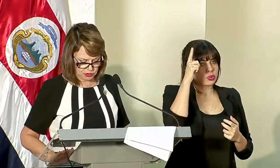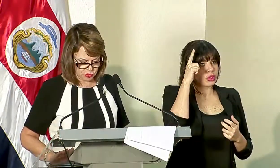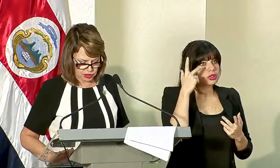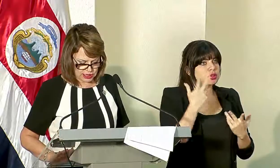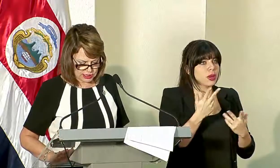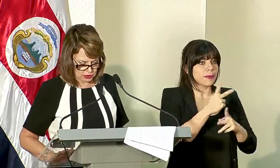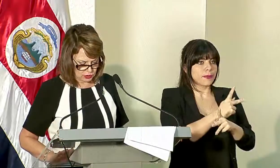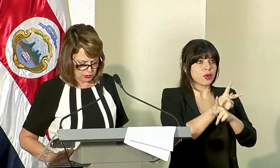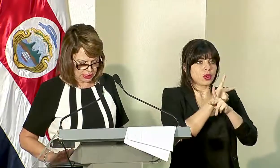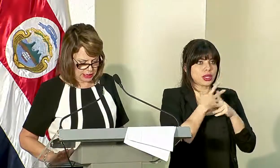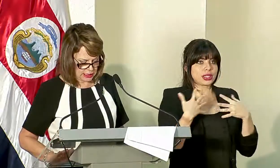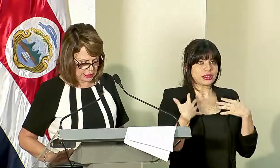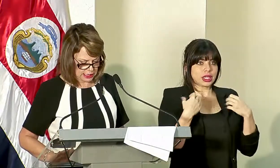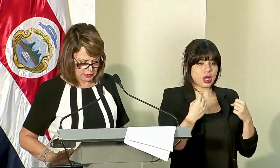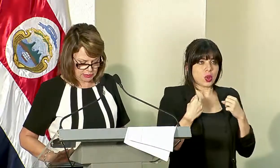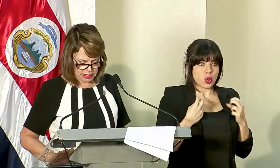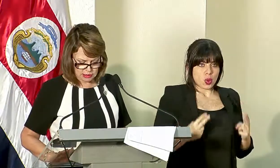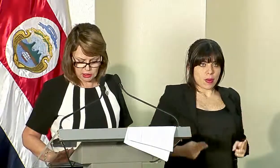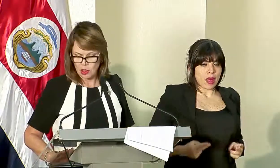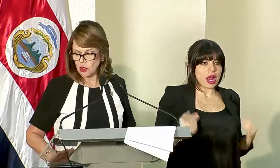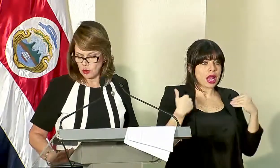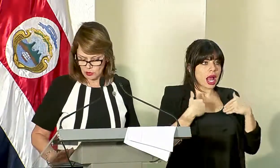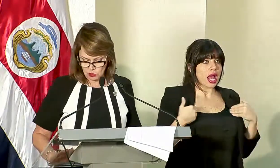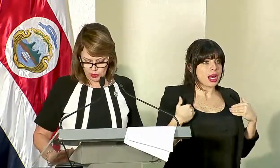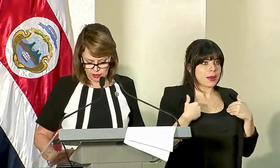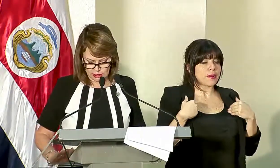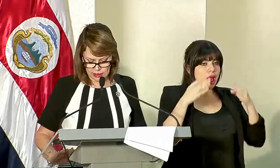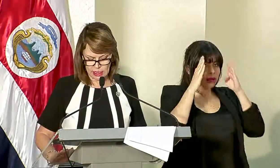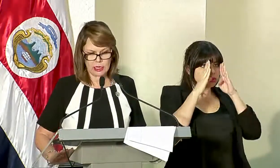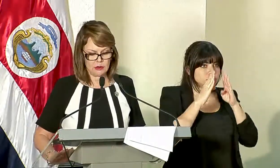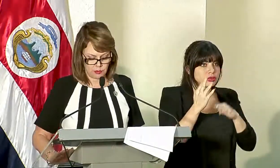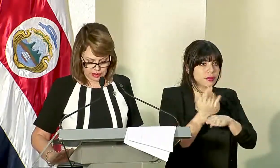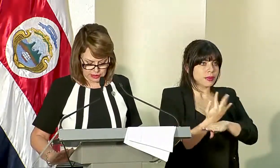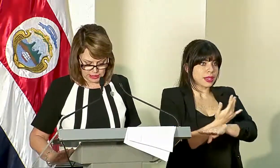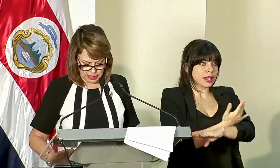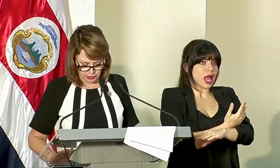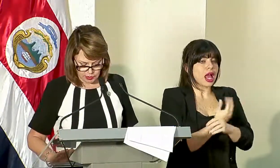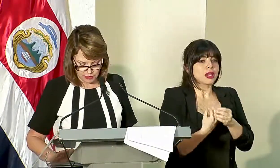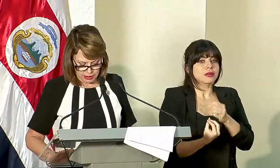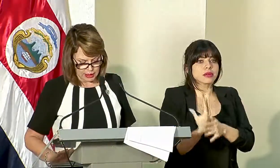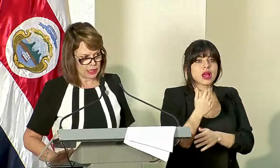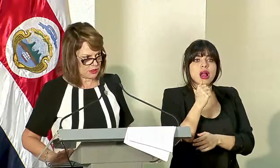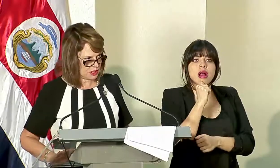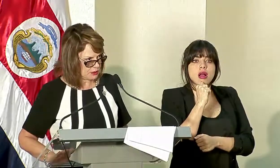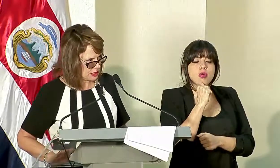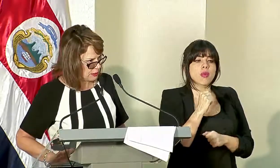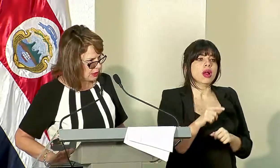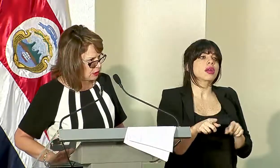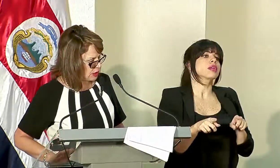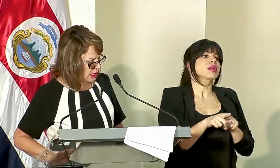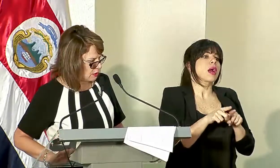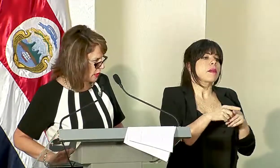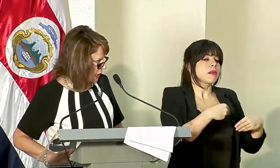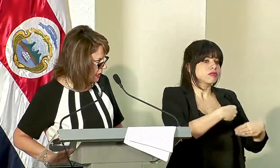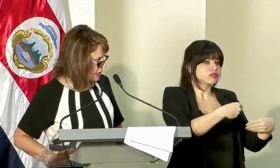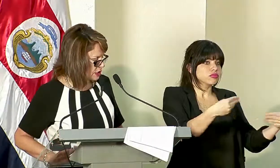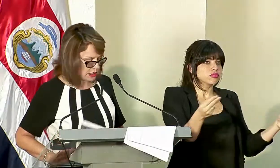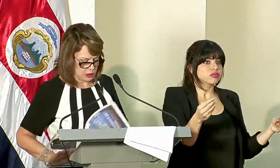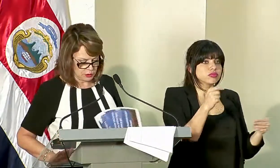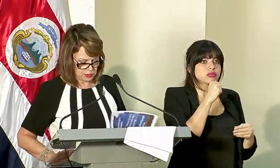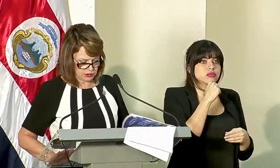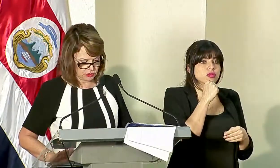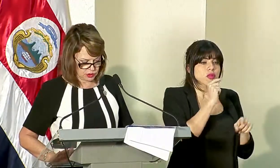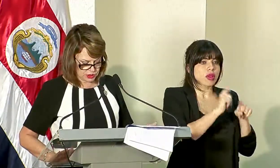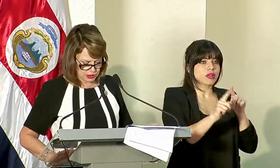la protección a la salud humana, animal, cobertura vegetal y fuentes de agua y abastecimiento de agua a